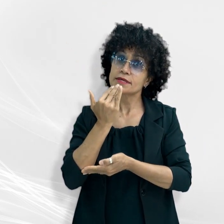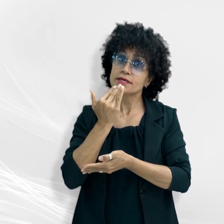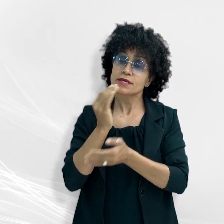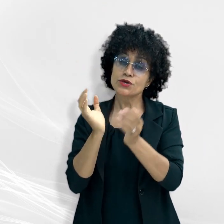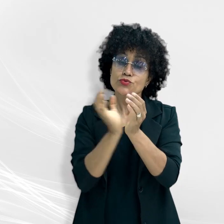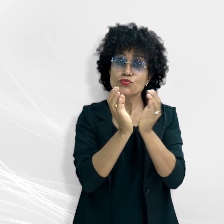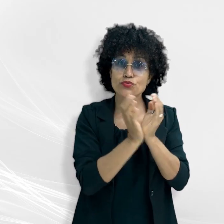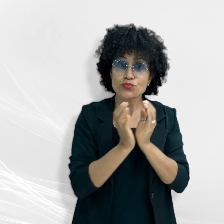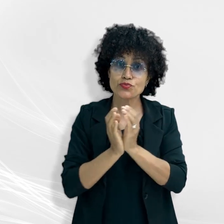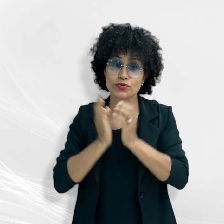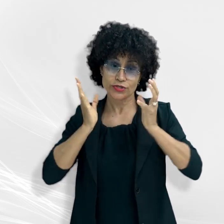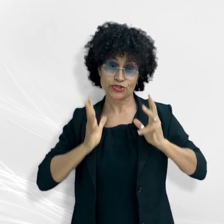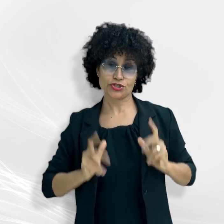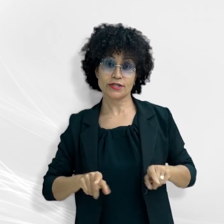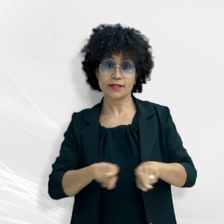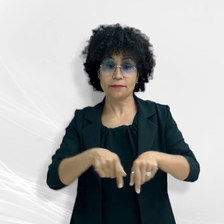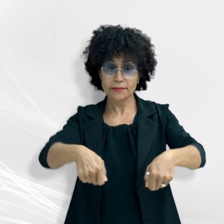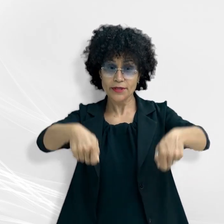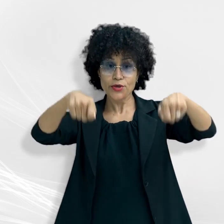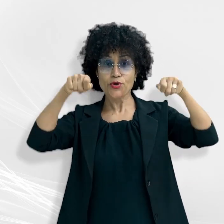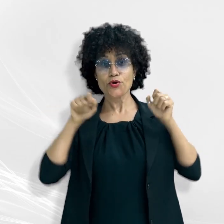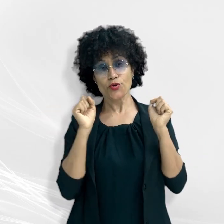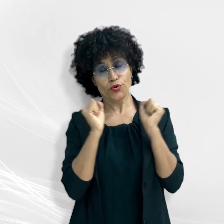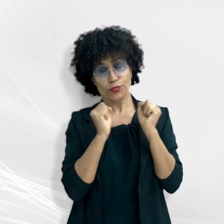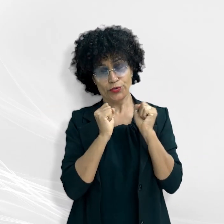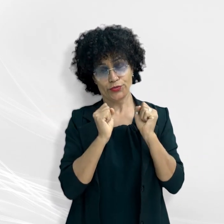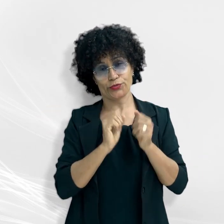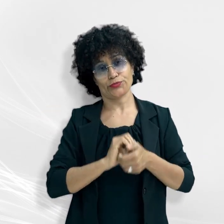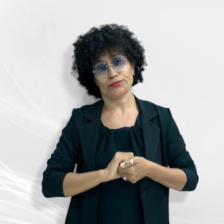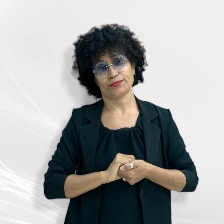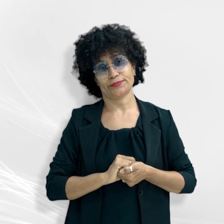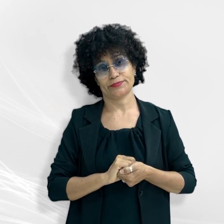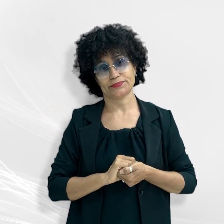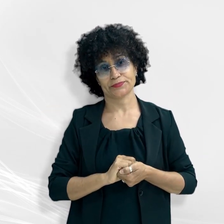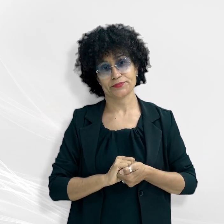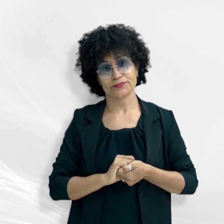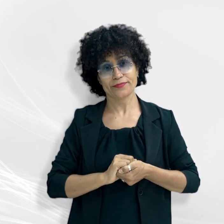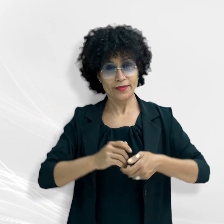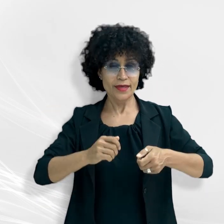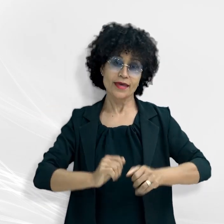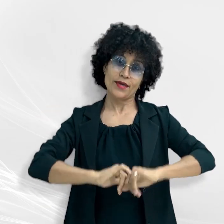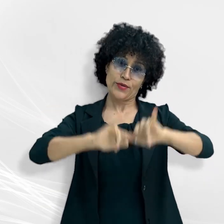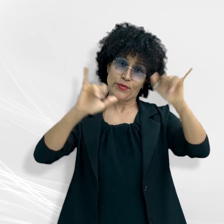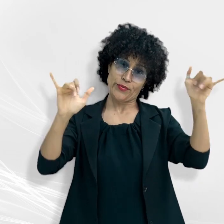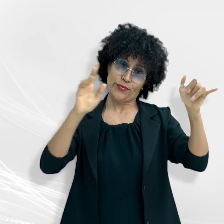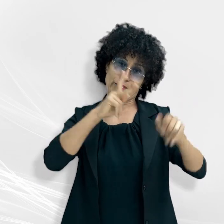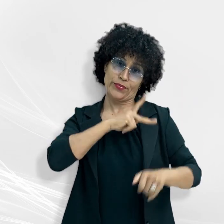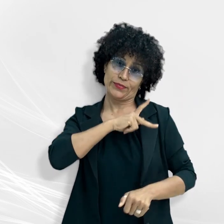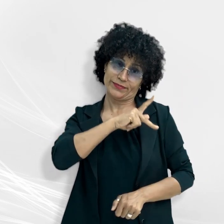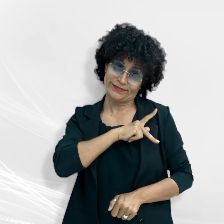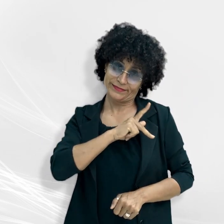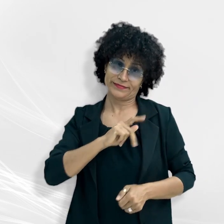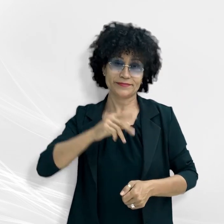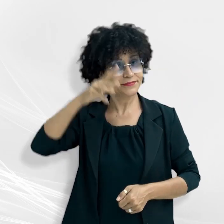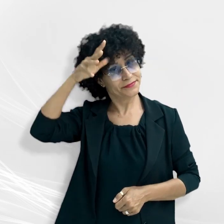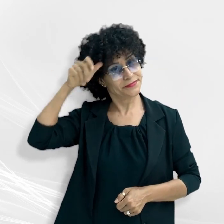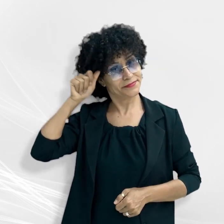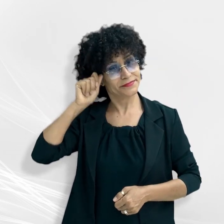kits de higiene e cobertores. Esse foi um conteúdo do Ministério Público do Estado de Mato Grosso.